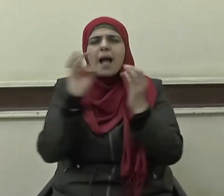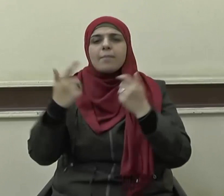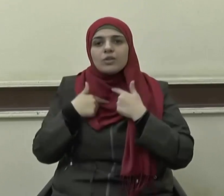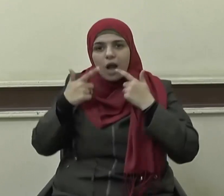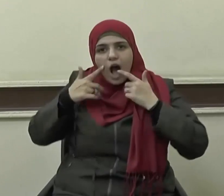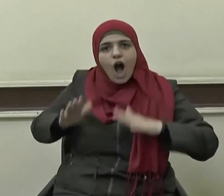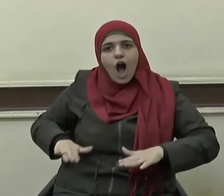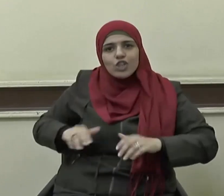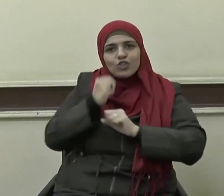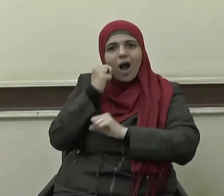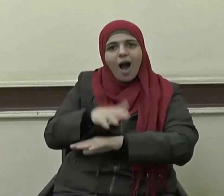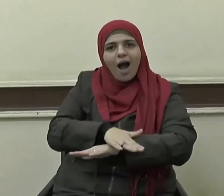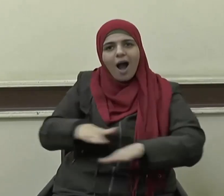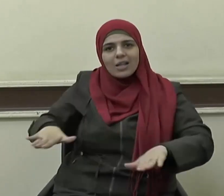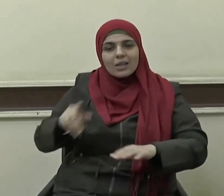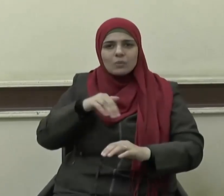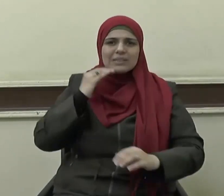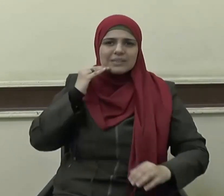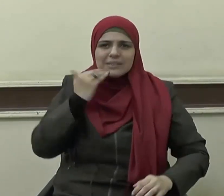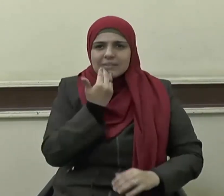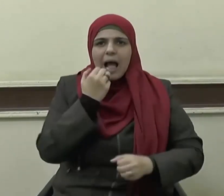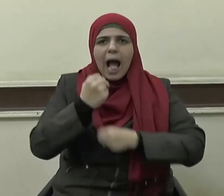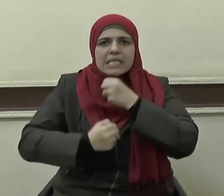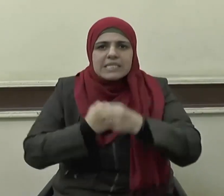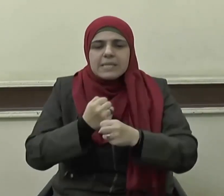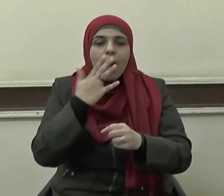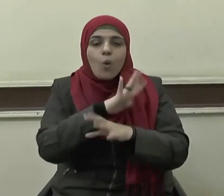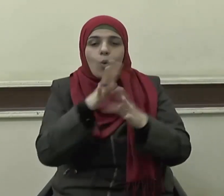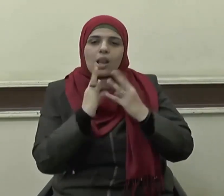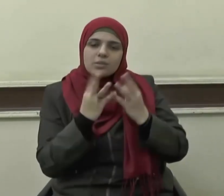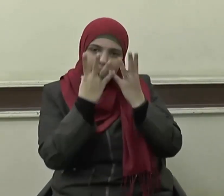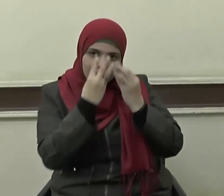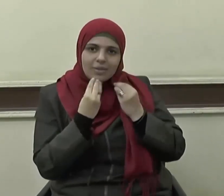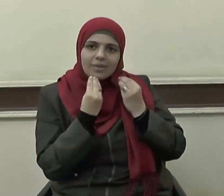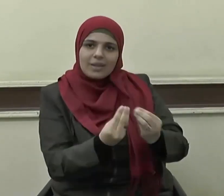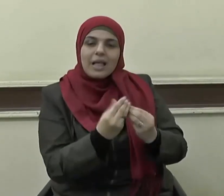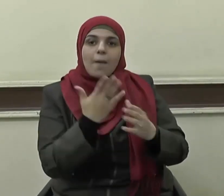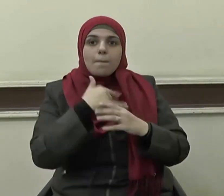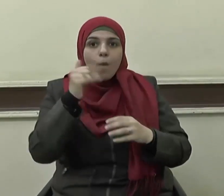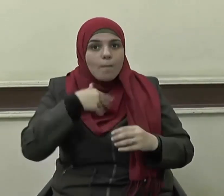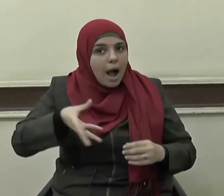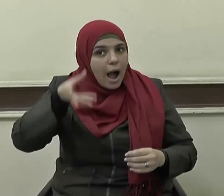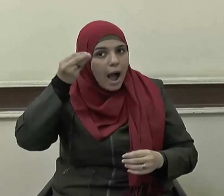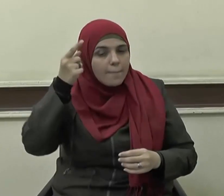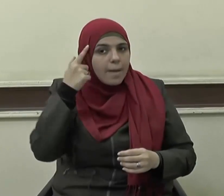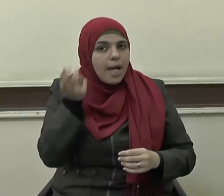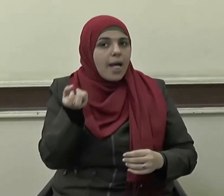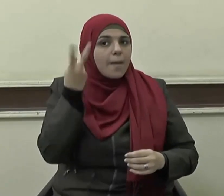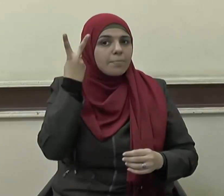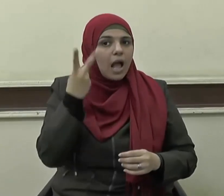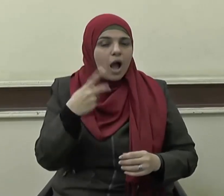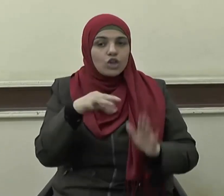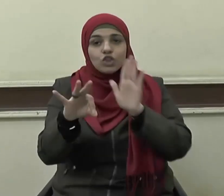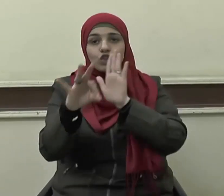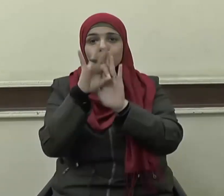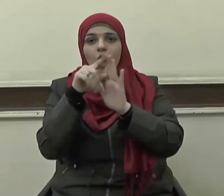زادنا الإصرار والعزيمة وسلاحنا العلم والإبداع وشعارنا الانتماء